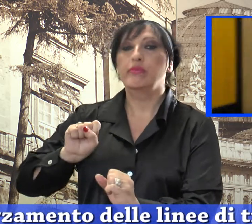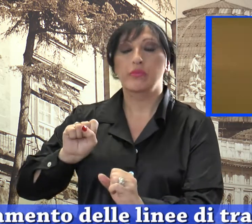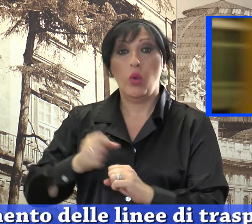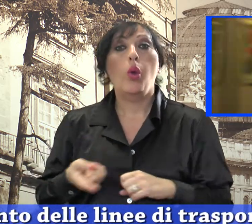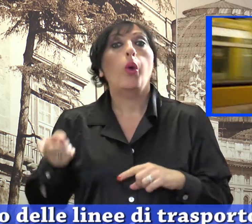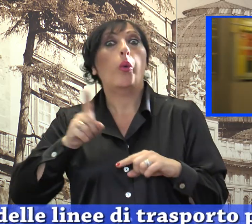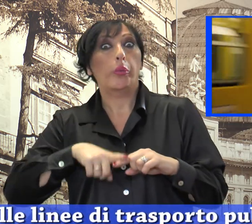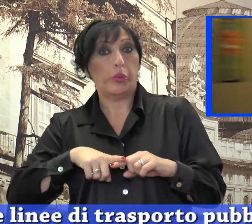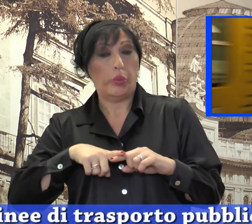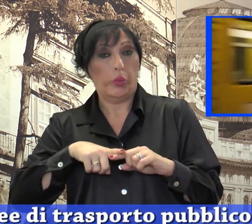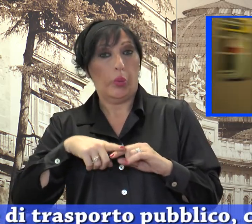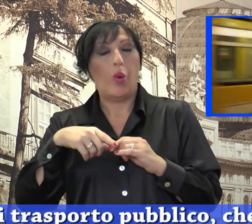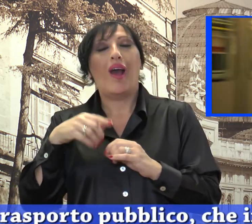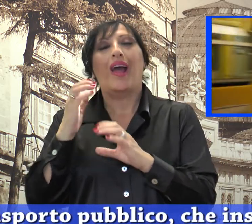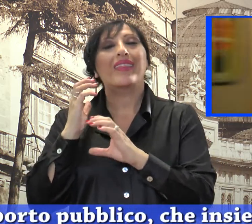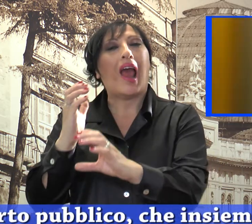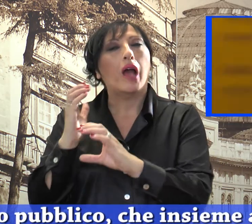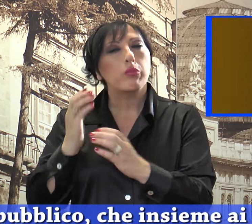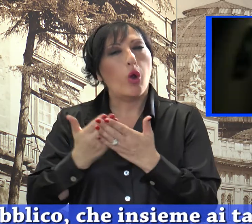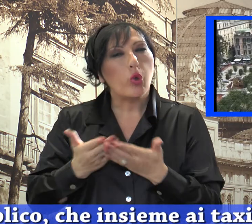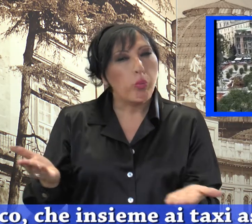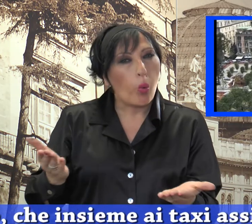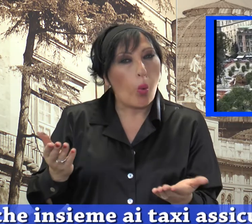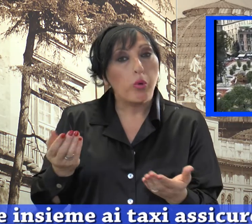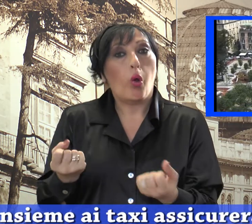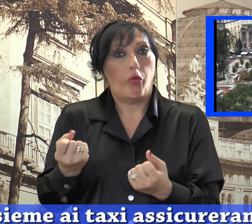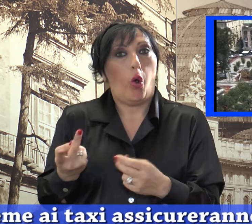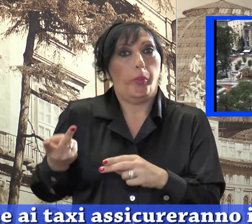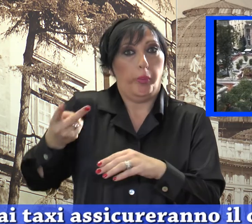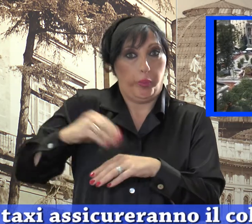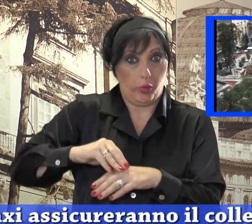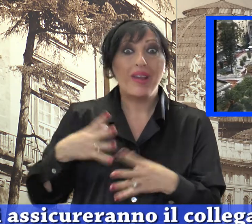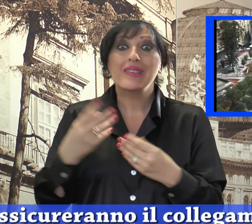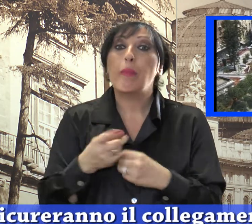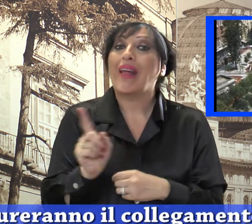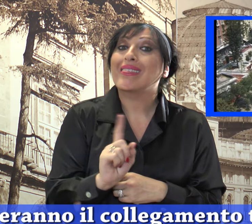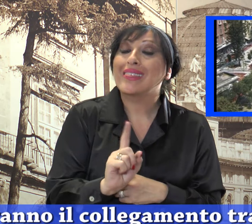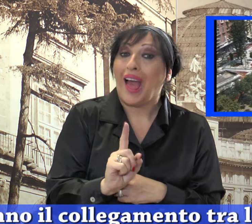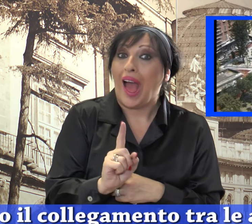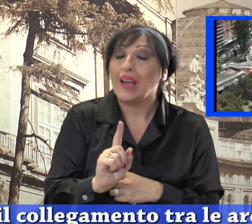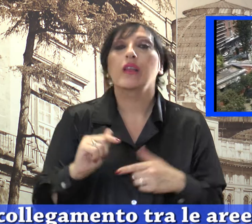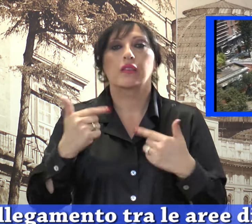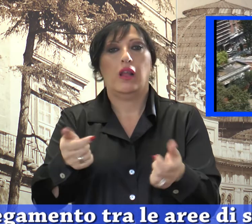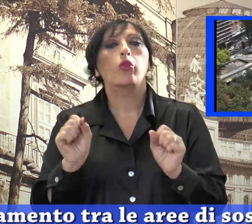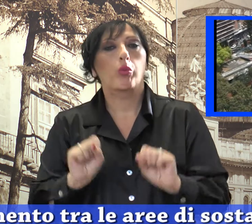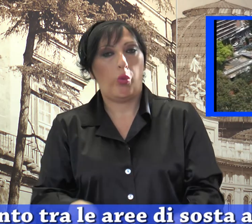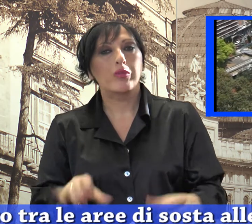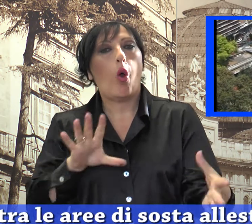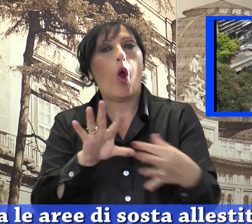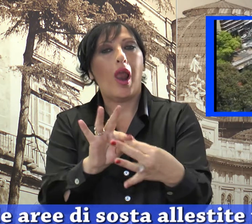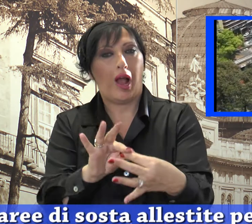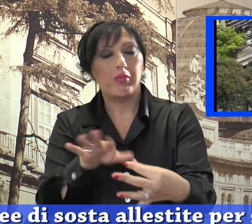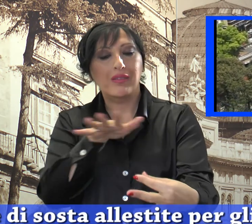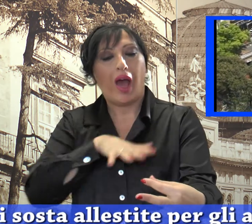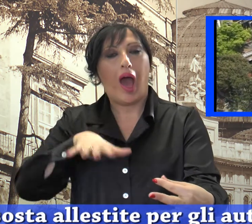rafforzamento delle linee di trasporto pubblico che insieme ai taxi assicureranno il collegamento tra le